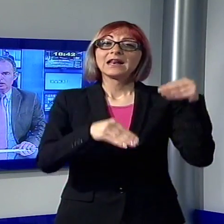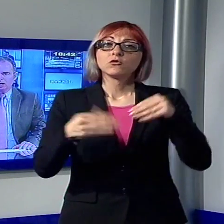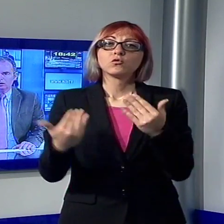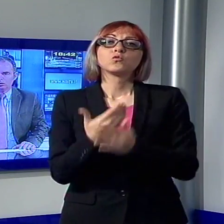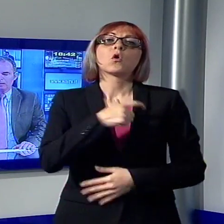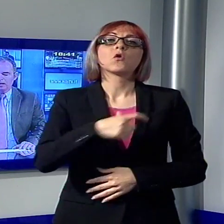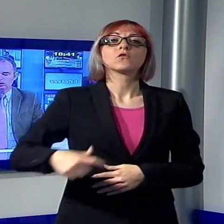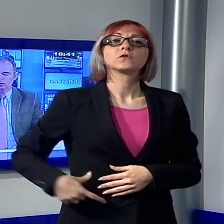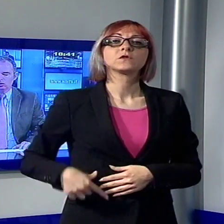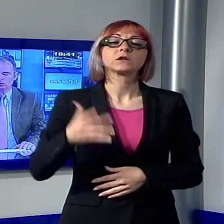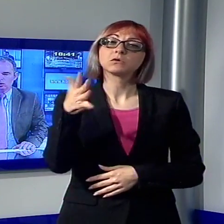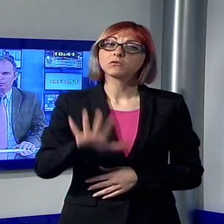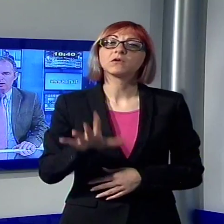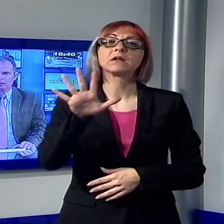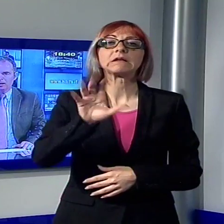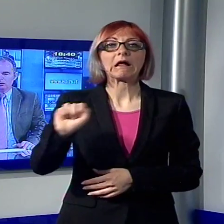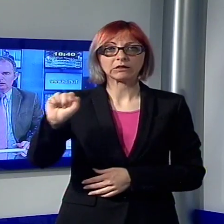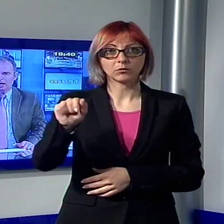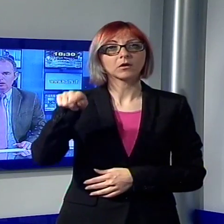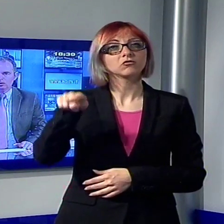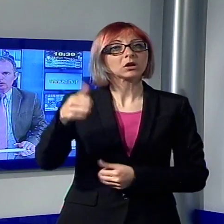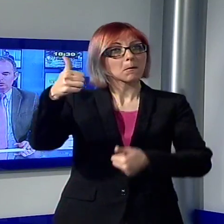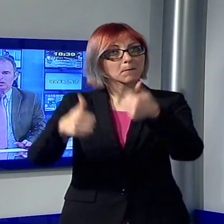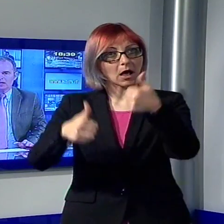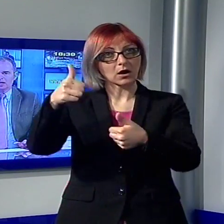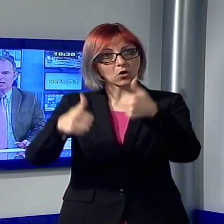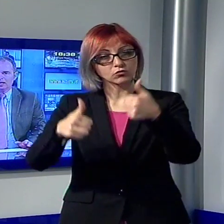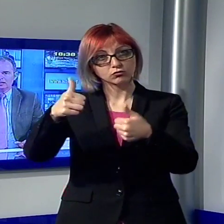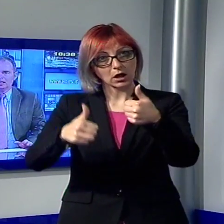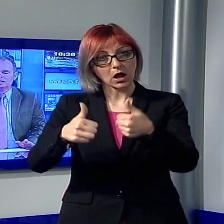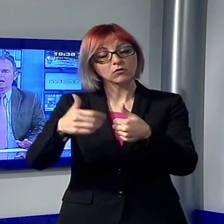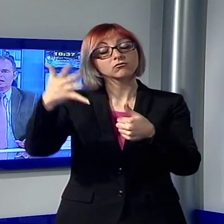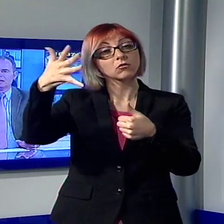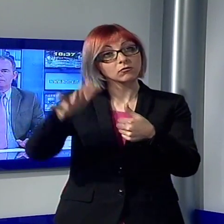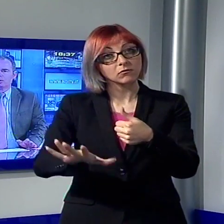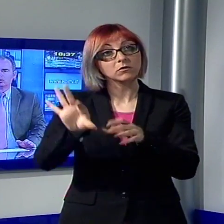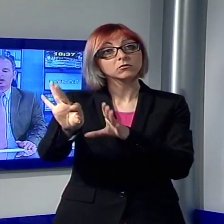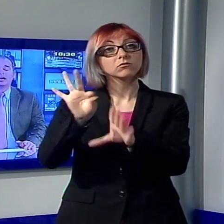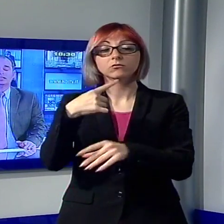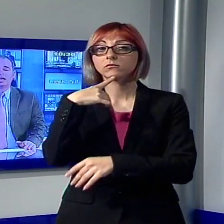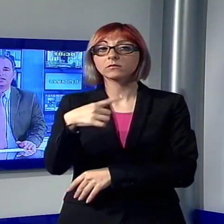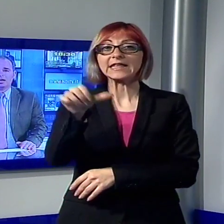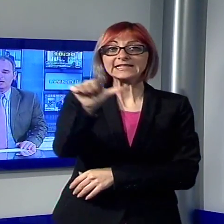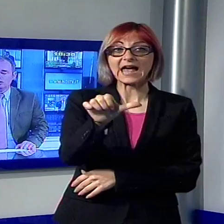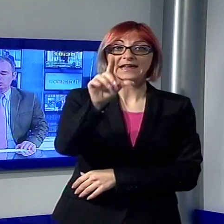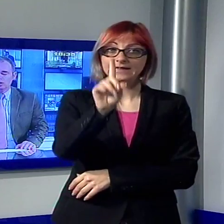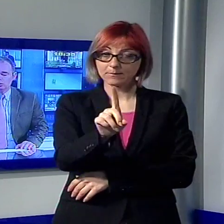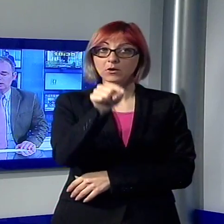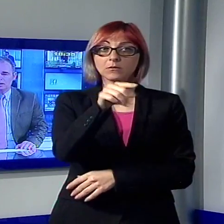Alto Pascio, dopo il ballottaggio e risultata eletta Sara D'Ambrosio, la candidata sostenuta dal